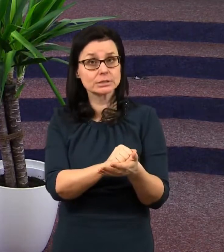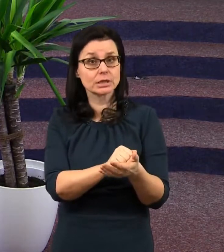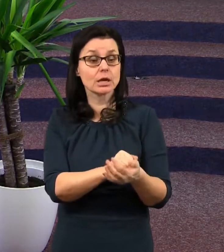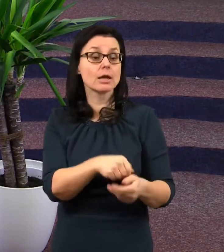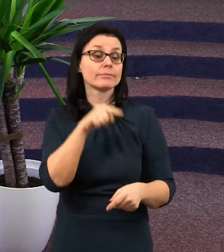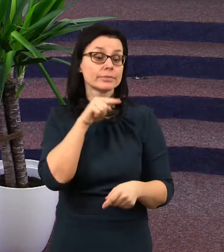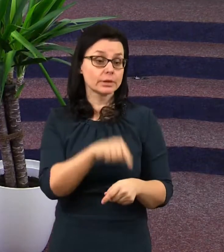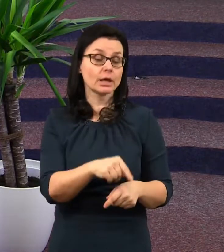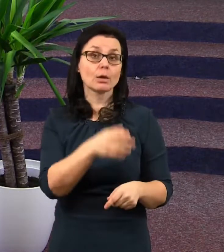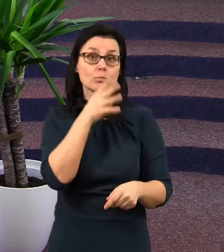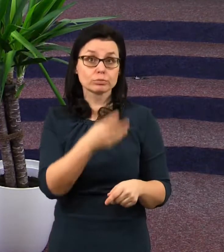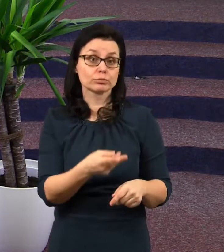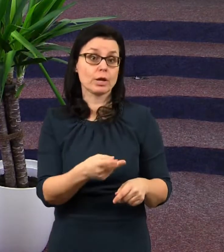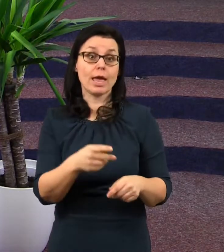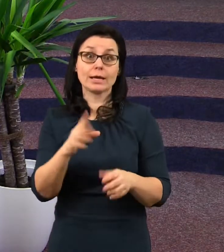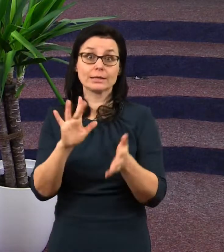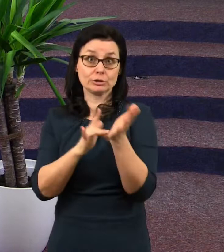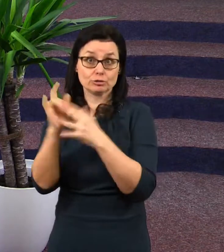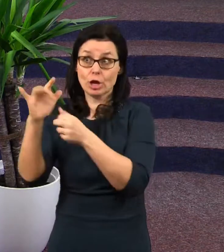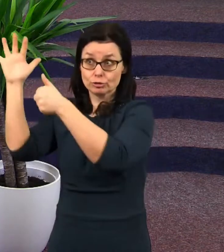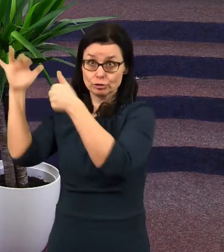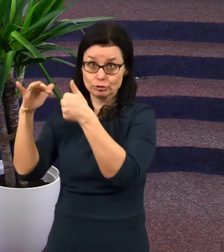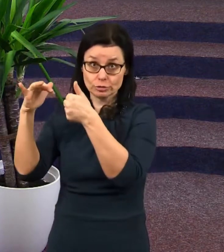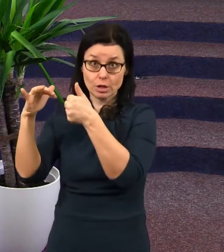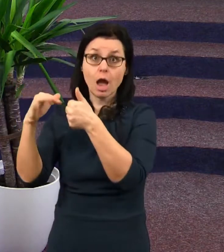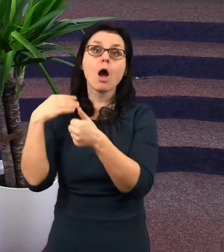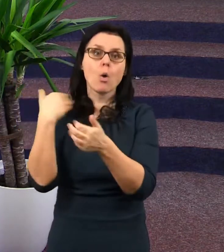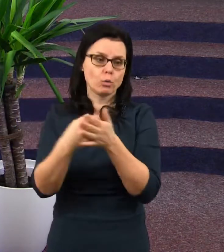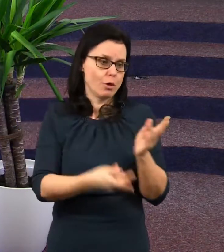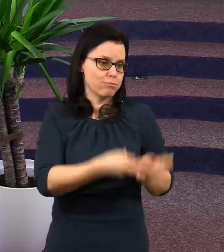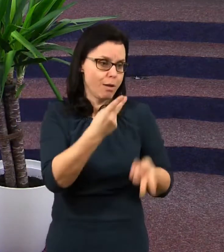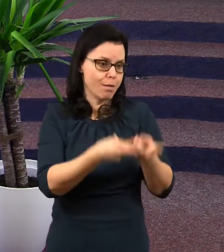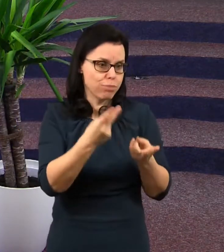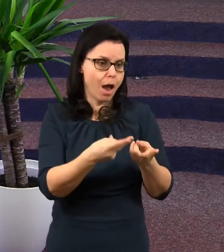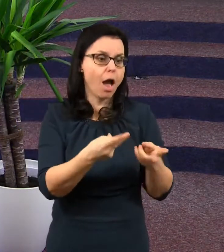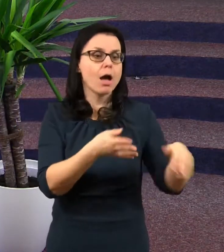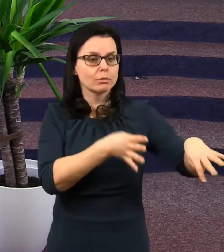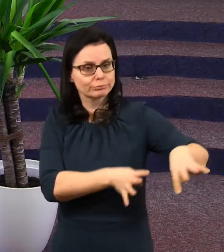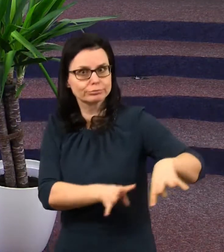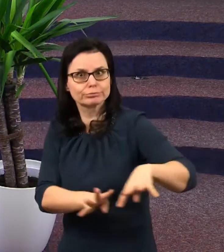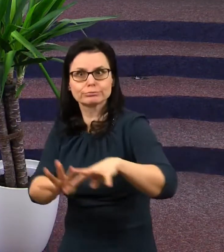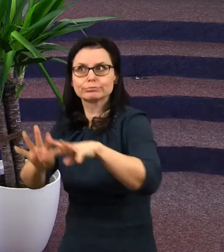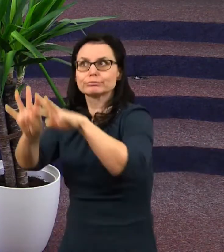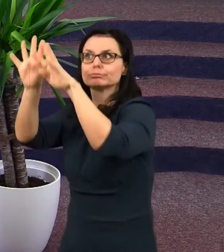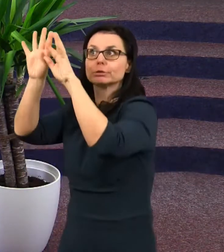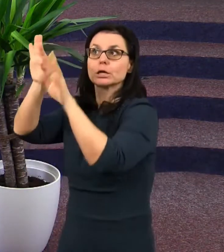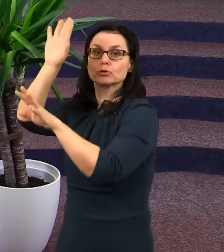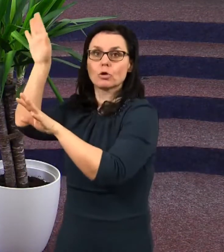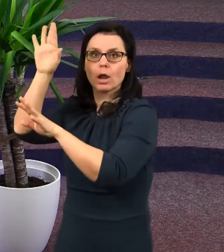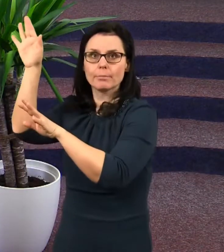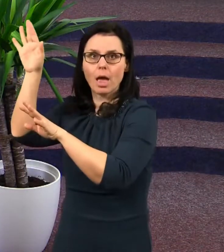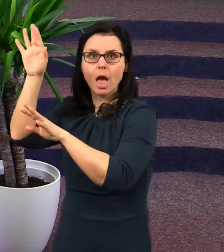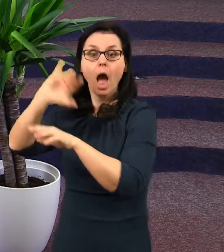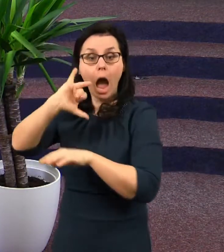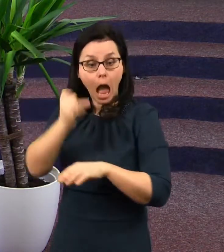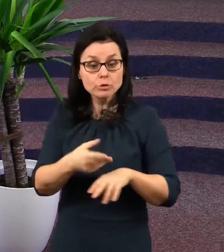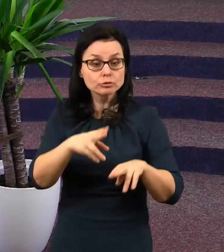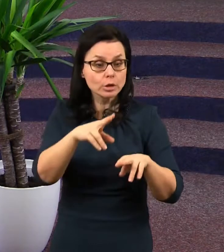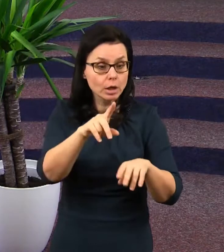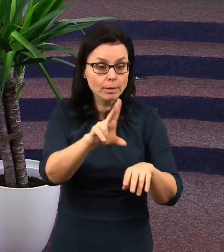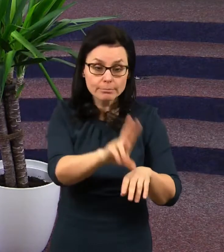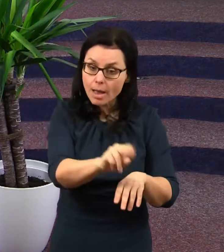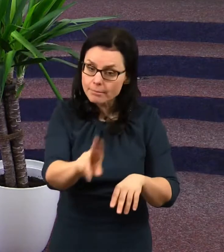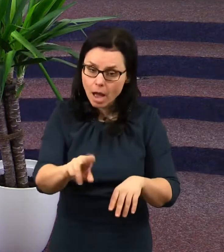Ti povstali, ty si vzal Pán Ježíš Kristus k sobě do nebe, ale jiní bezbožní, ti nebyli